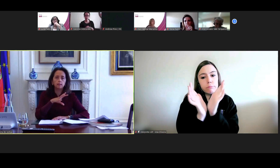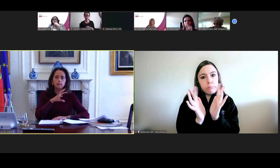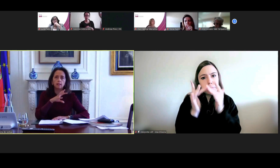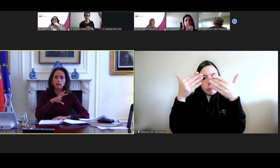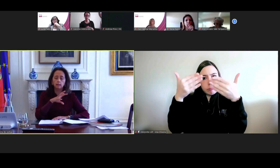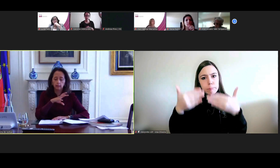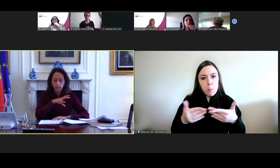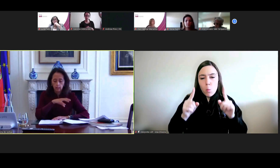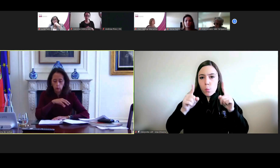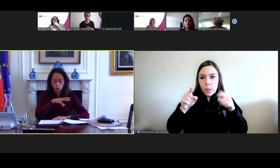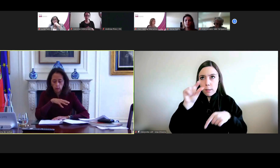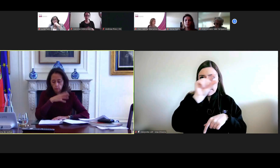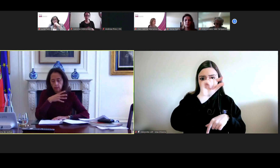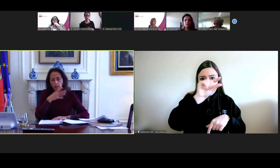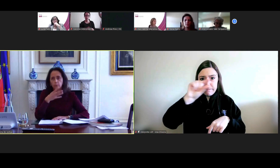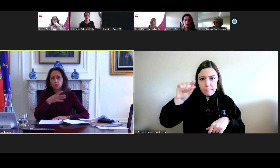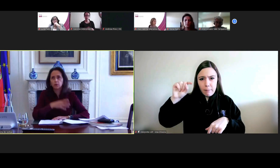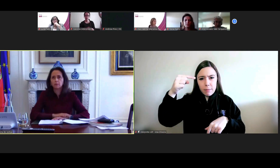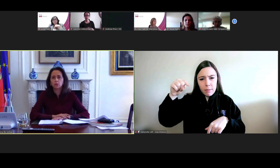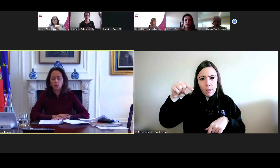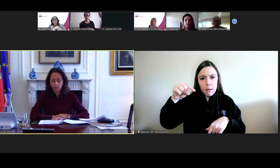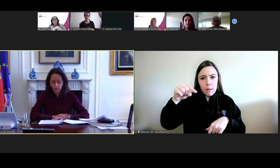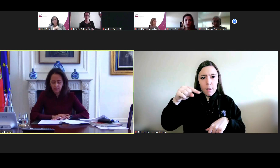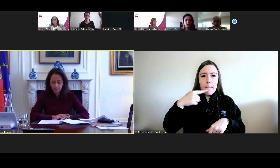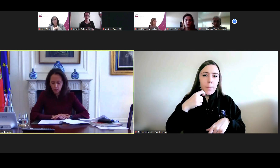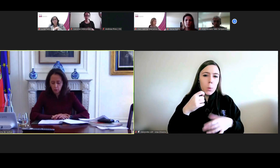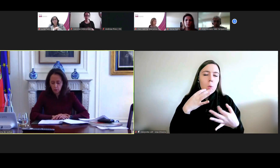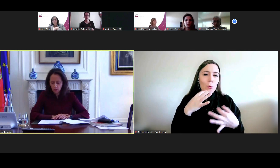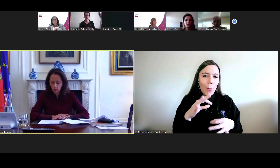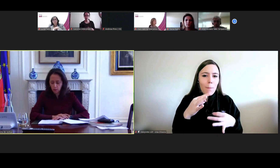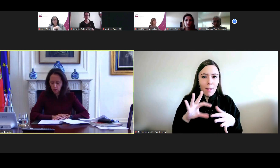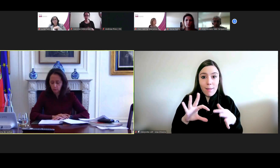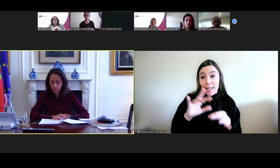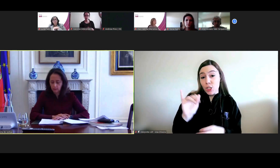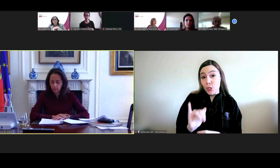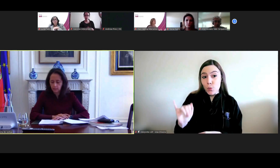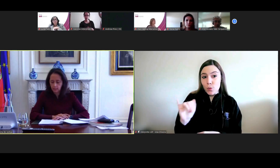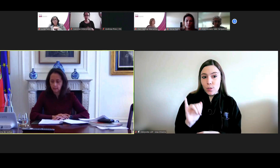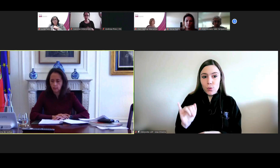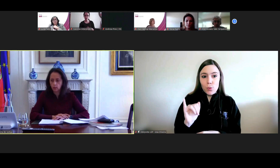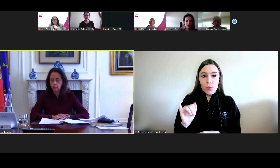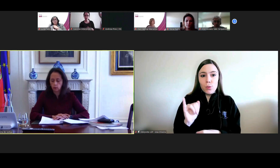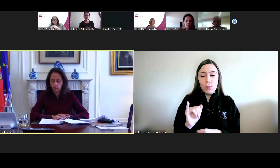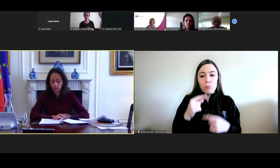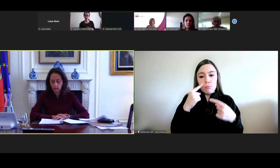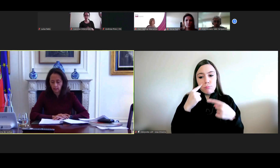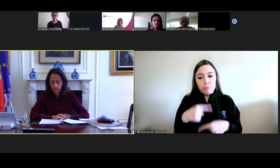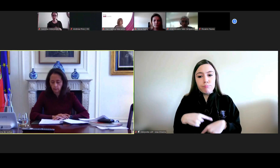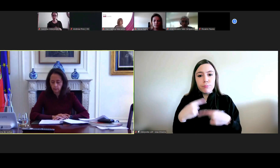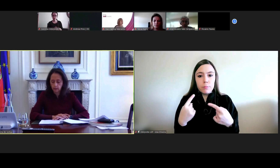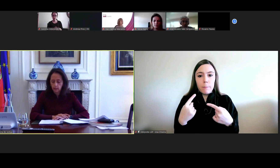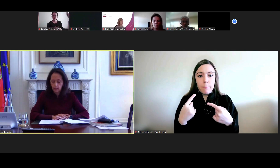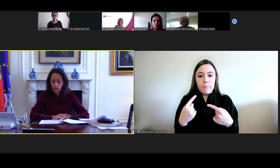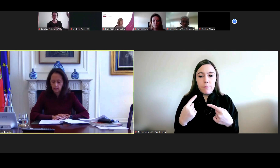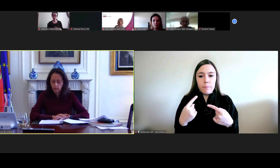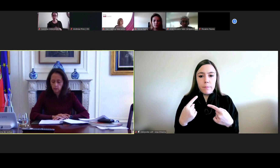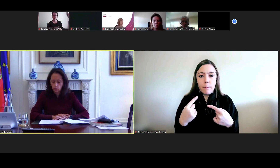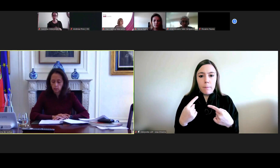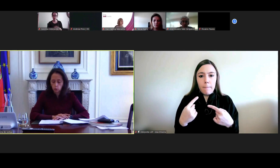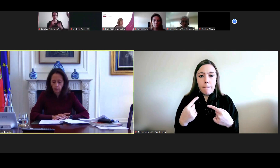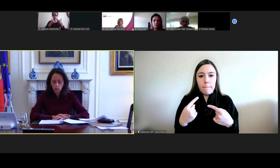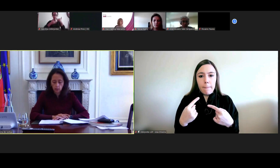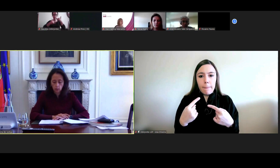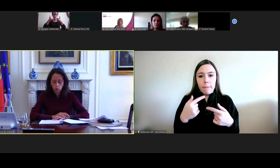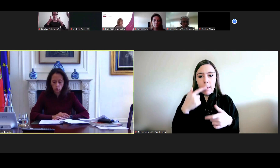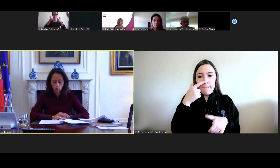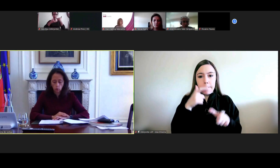sua parte inicial, nós temos a pergunta habitual, não é, das instituições, para apresentação a quem abre as